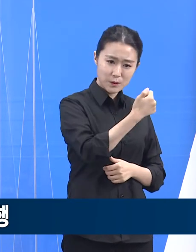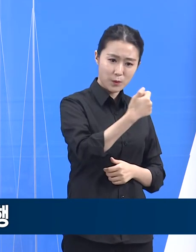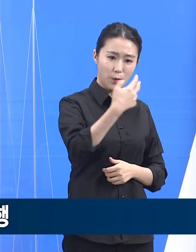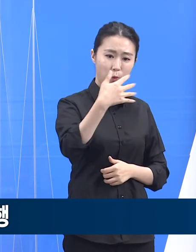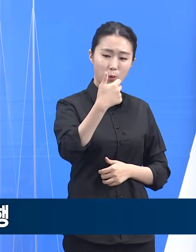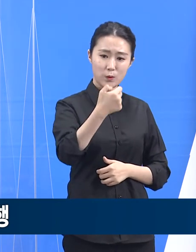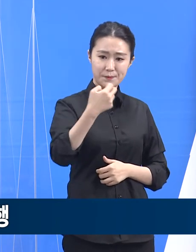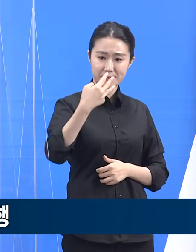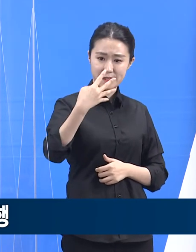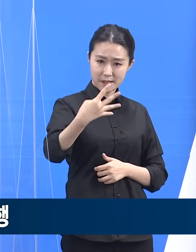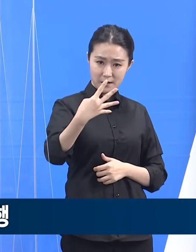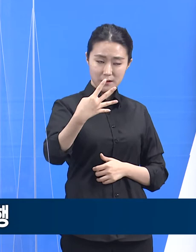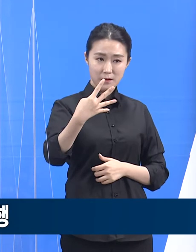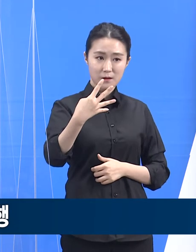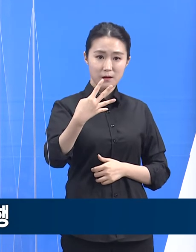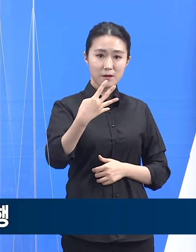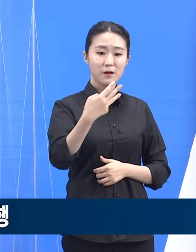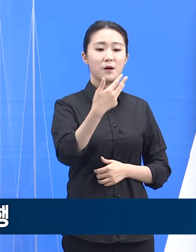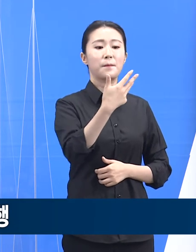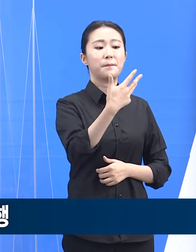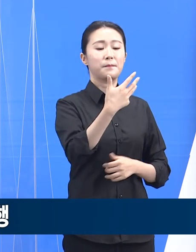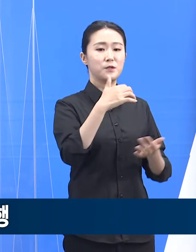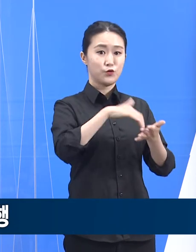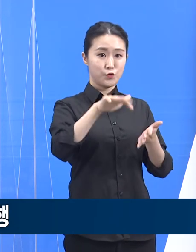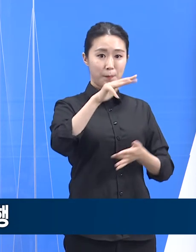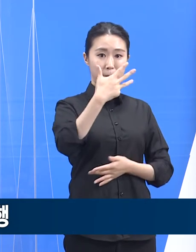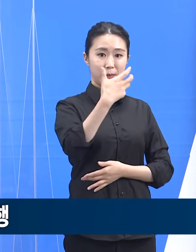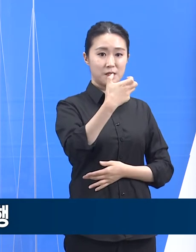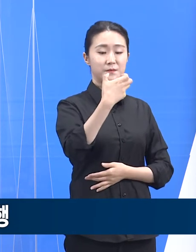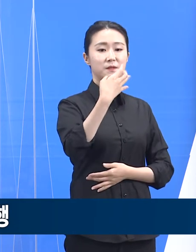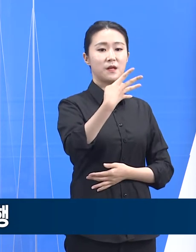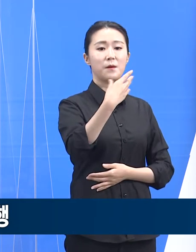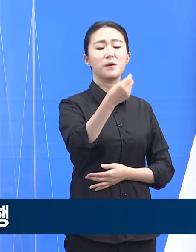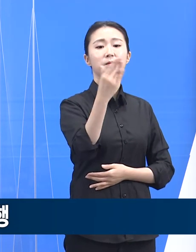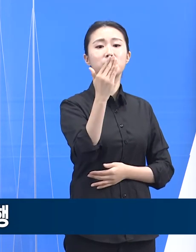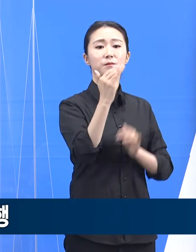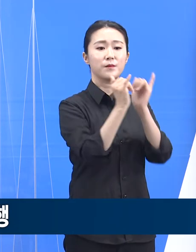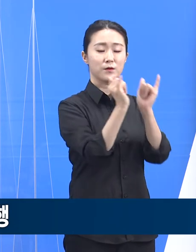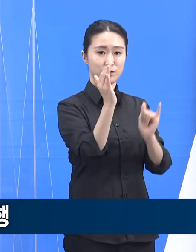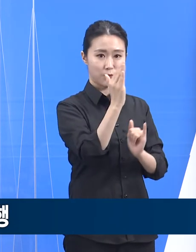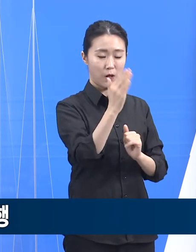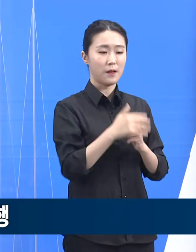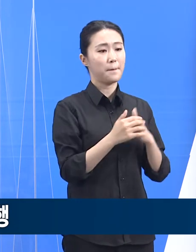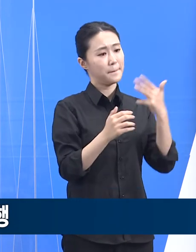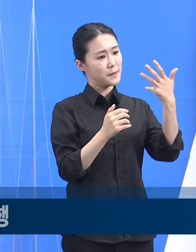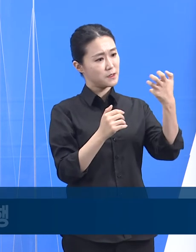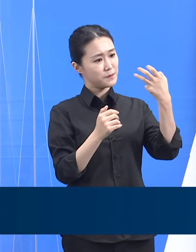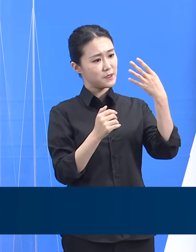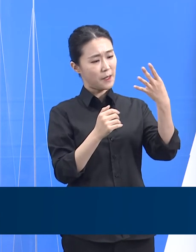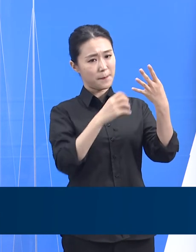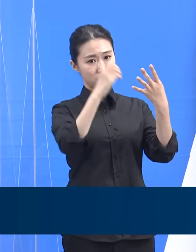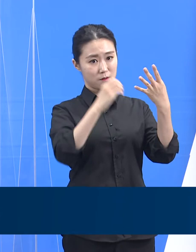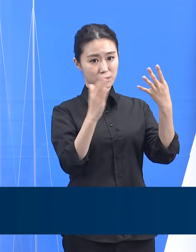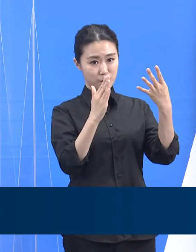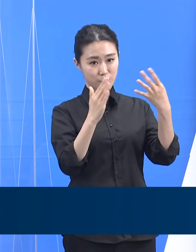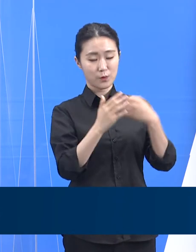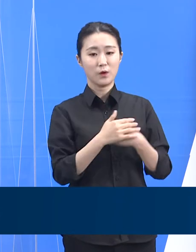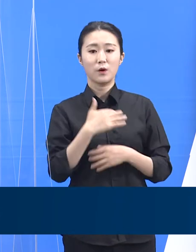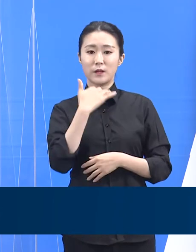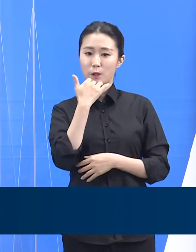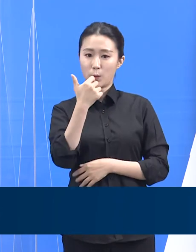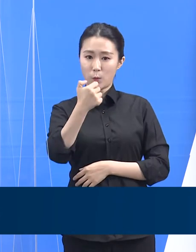84만 3,997명으로 83.43%이며 55세에서 59세는